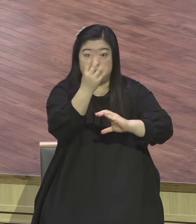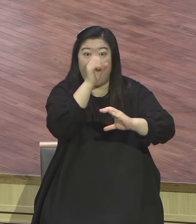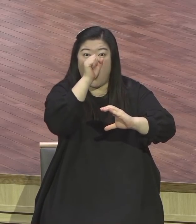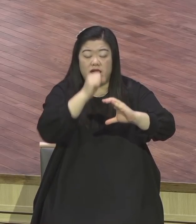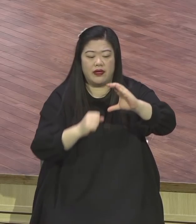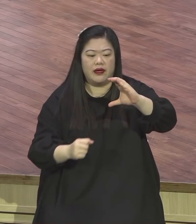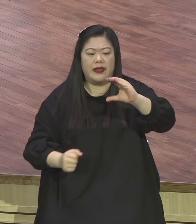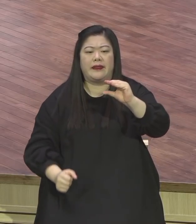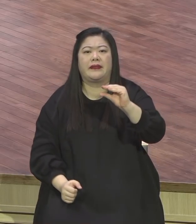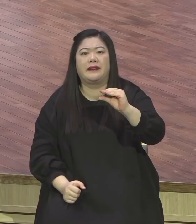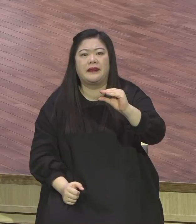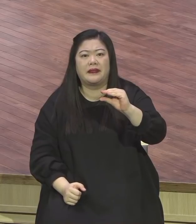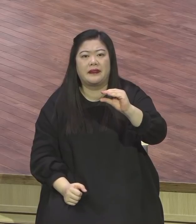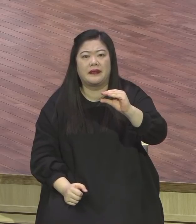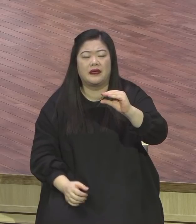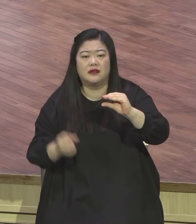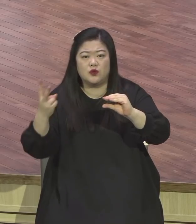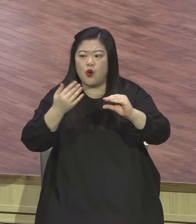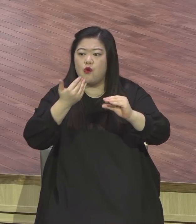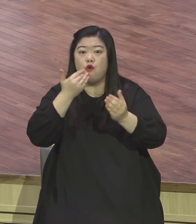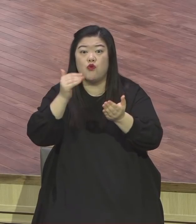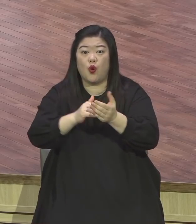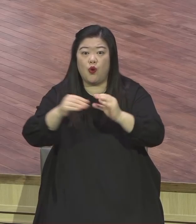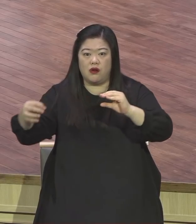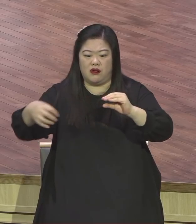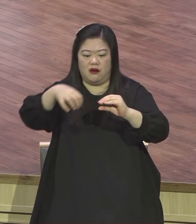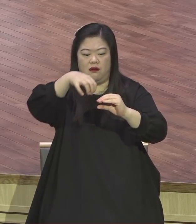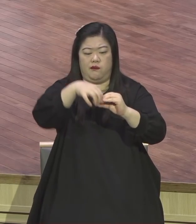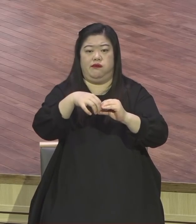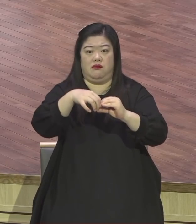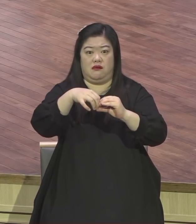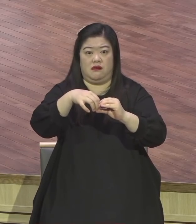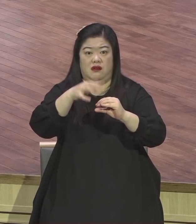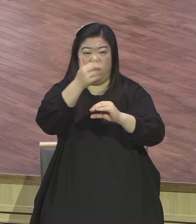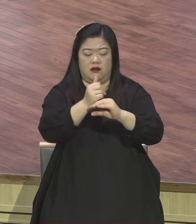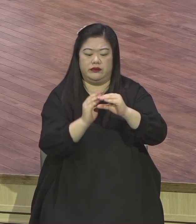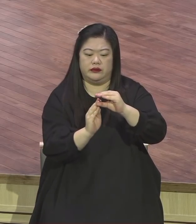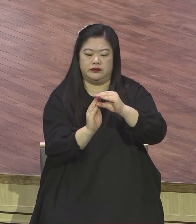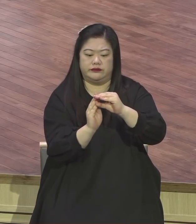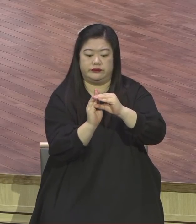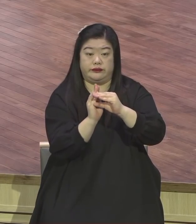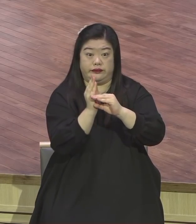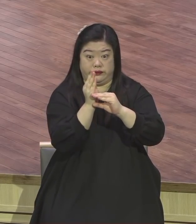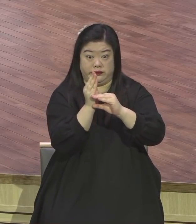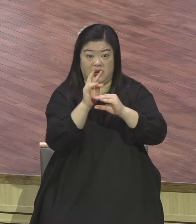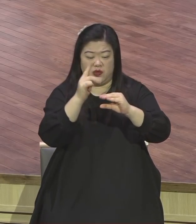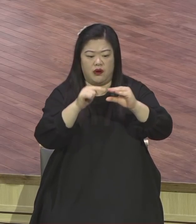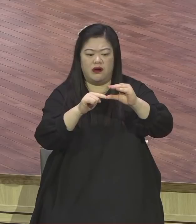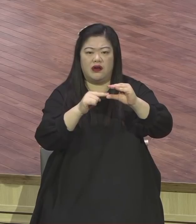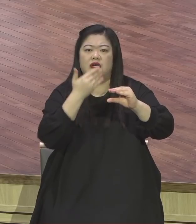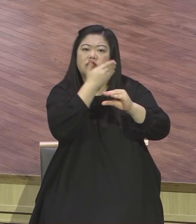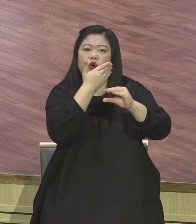삭이 올라오는데 햇빛이 나 햇빛이 확 비추니까